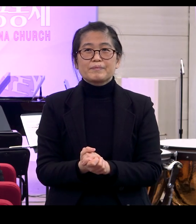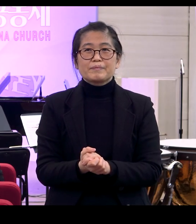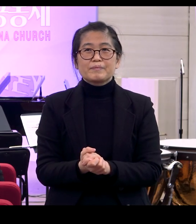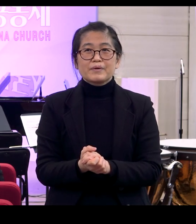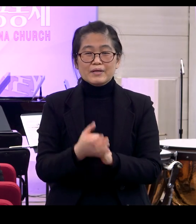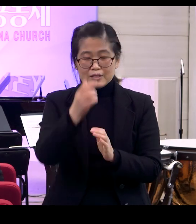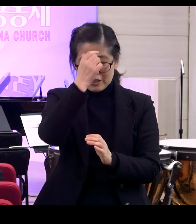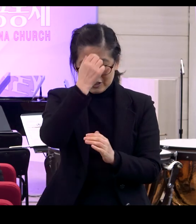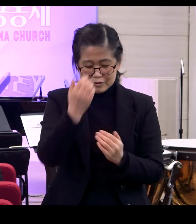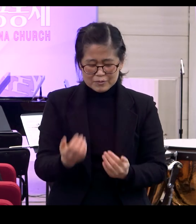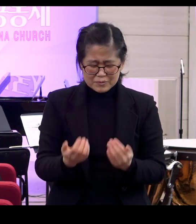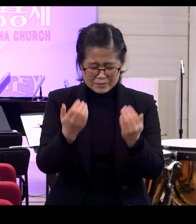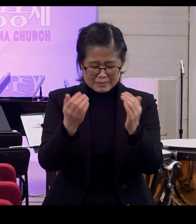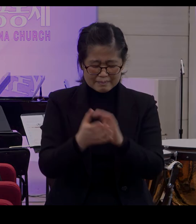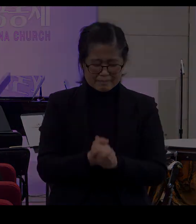기도하겠습니다 지어진 오리지날 하나님의 형상대로